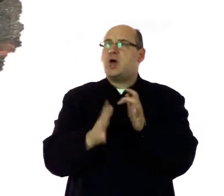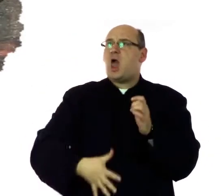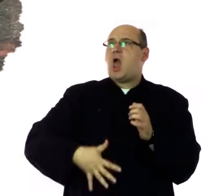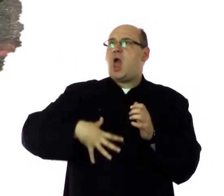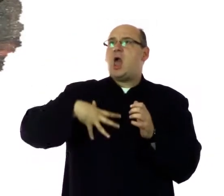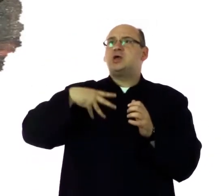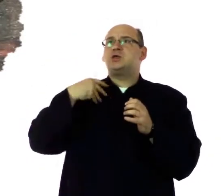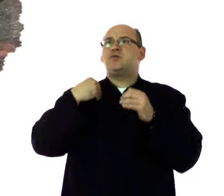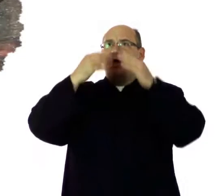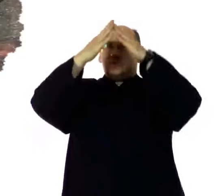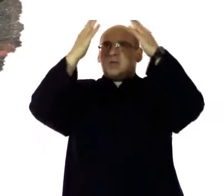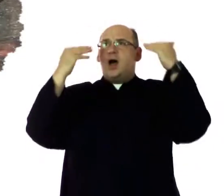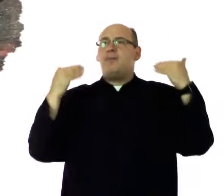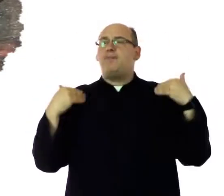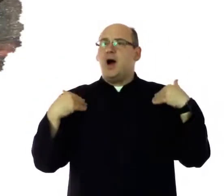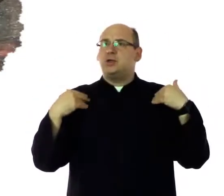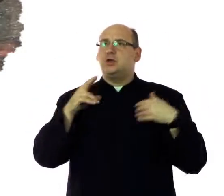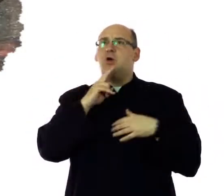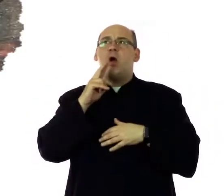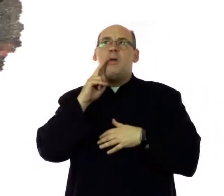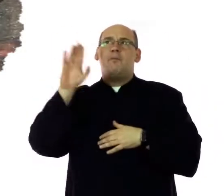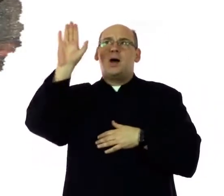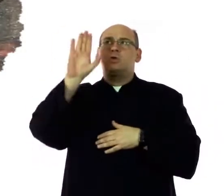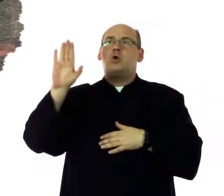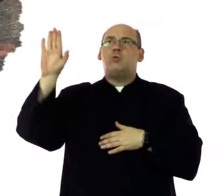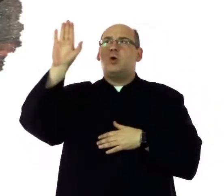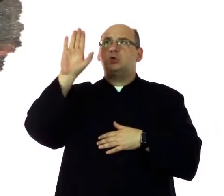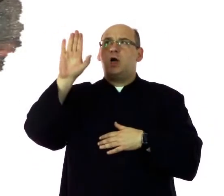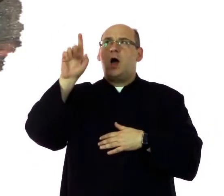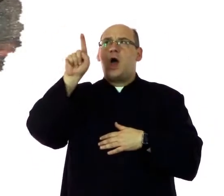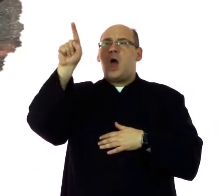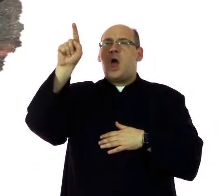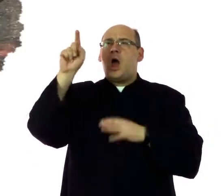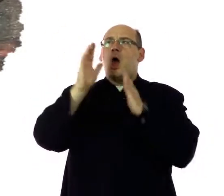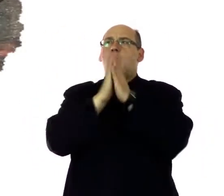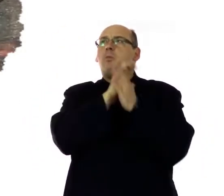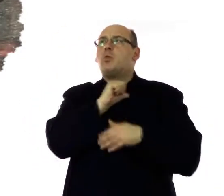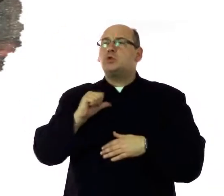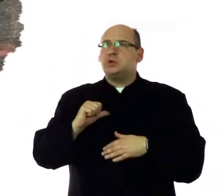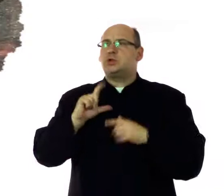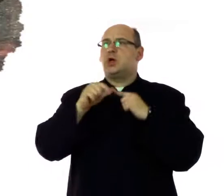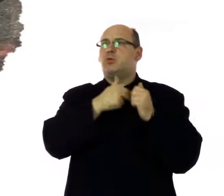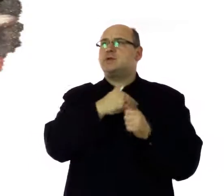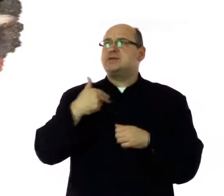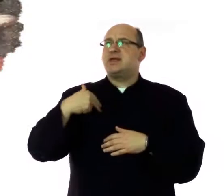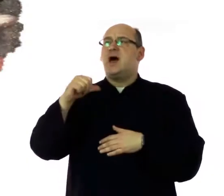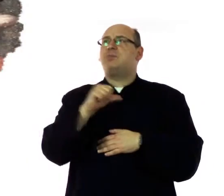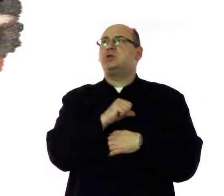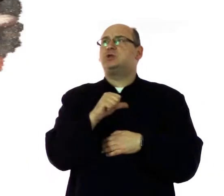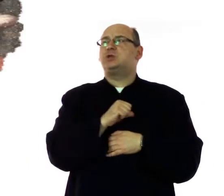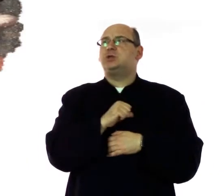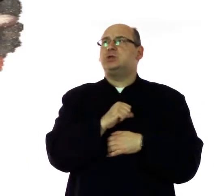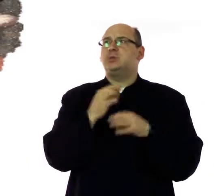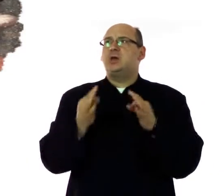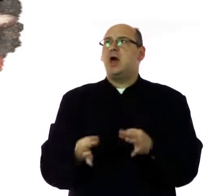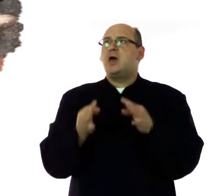Jezus. Święta Mario, Matko Boża, módl się za